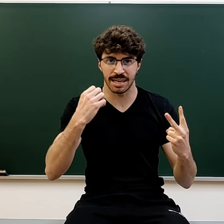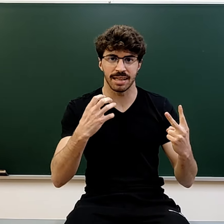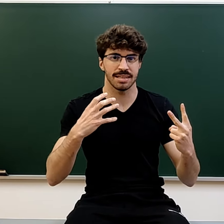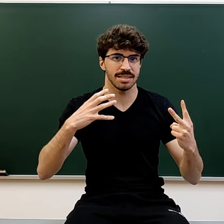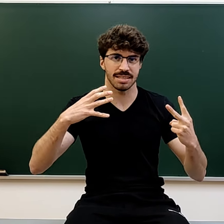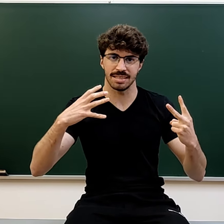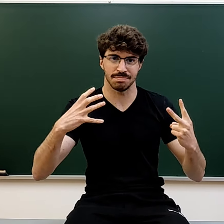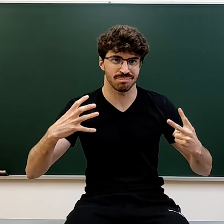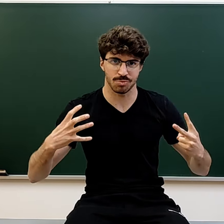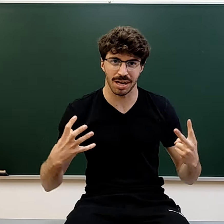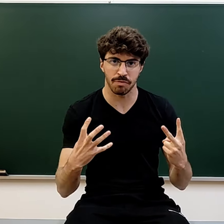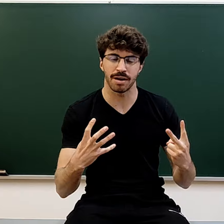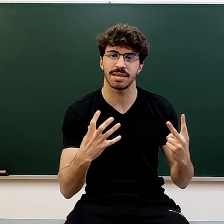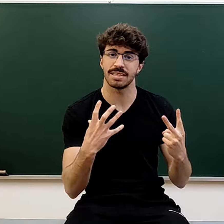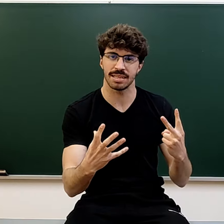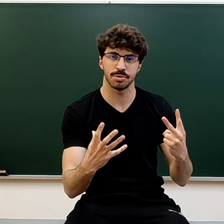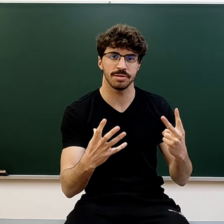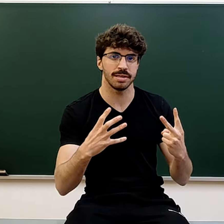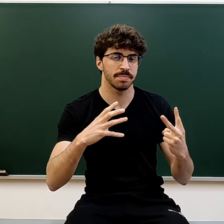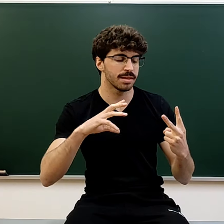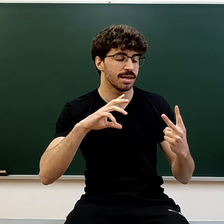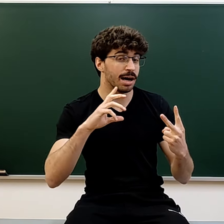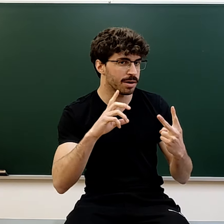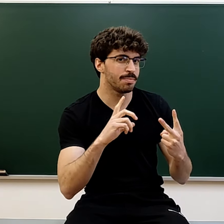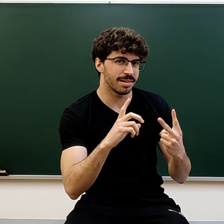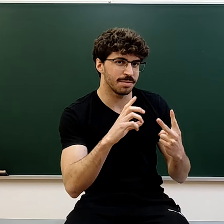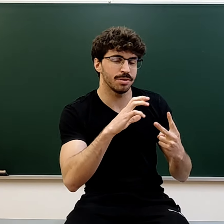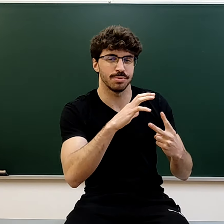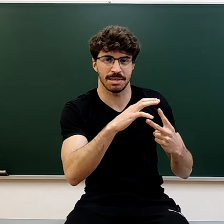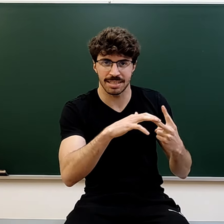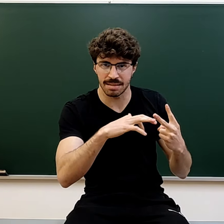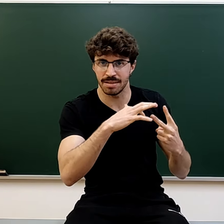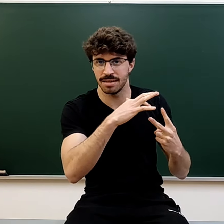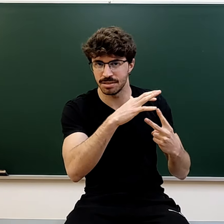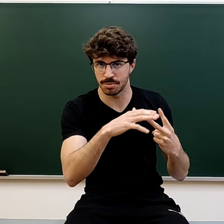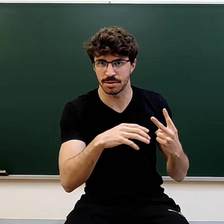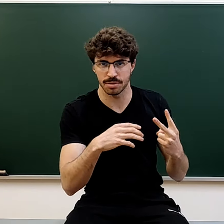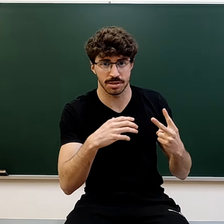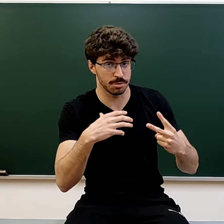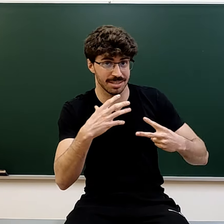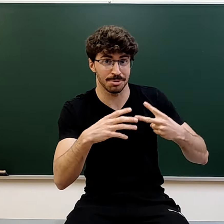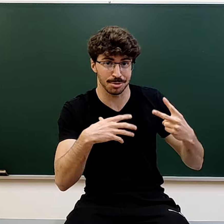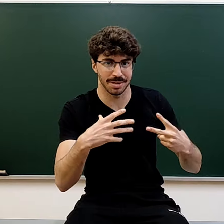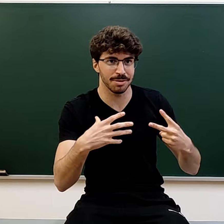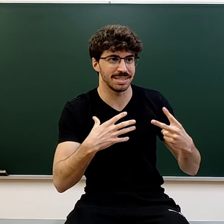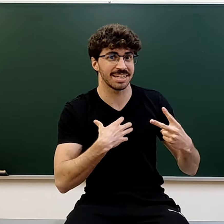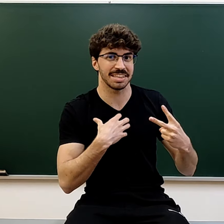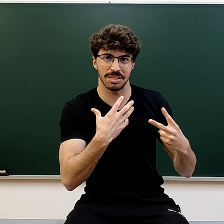serenidad y toda la fuerza que te sea posible, aunque al principio, pues te va a ser difícil, sobre todo si no estás acostumbrado a pensar en ti